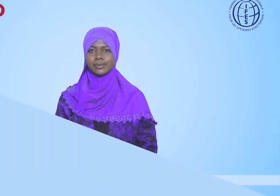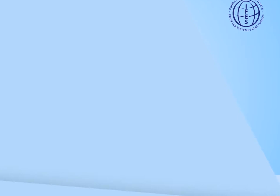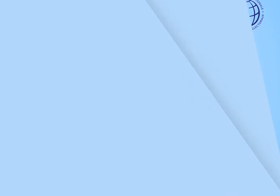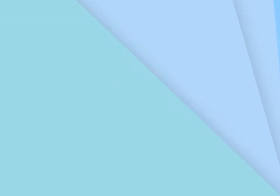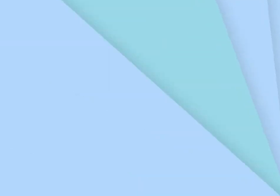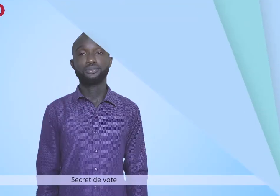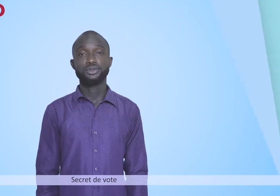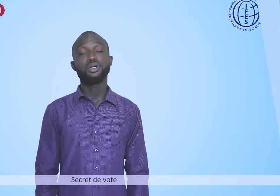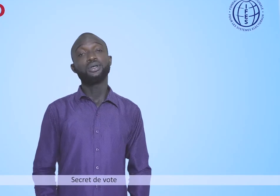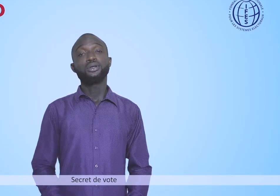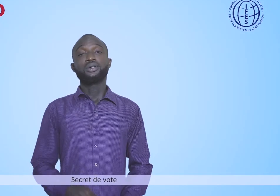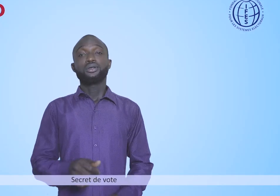Secrets de vote